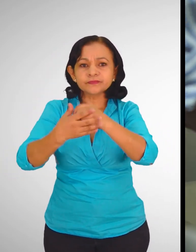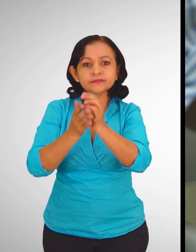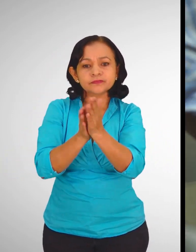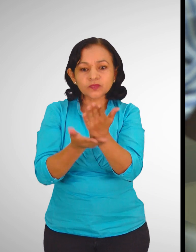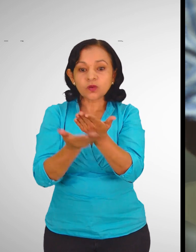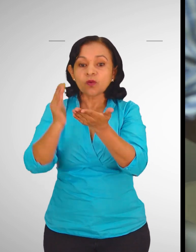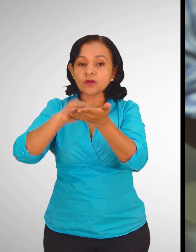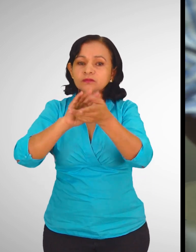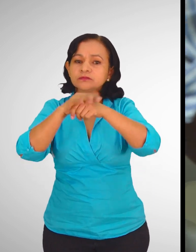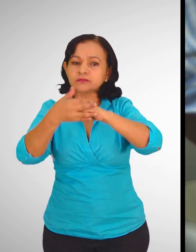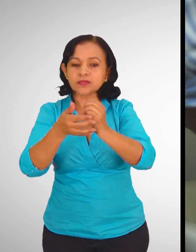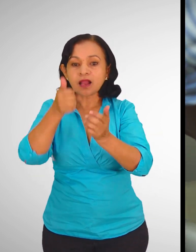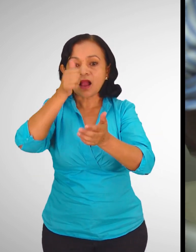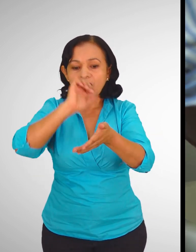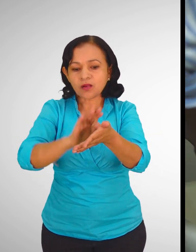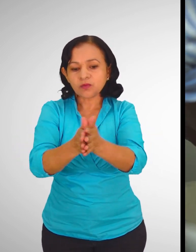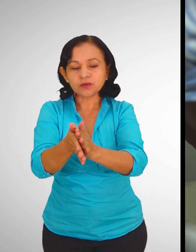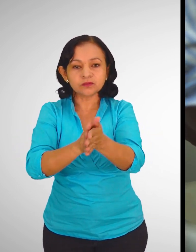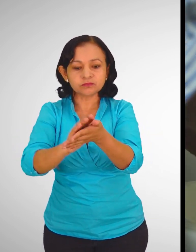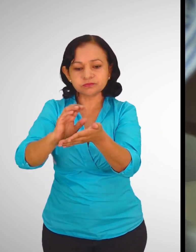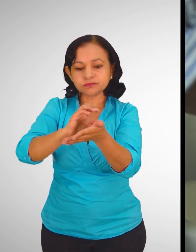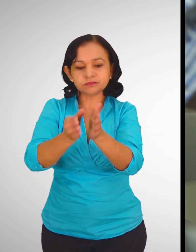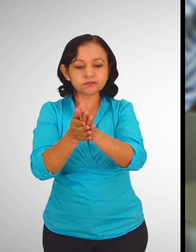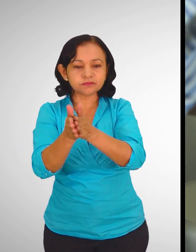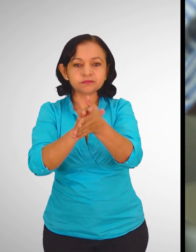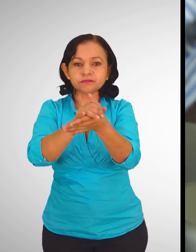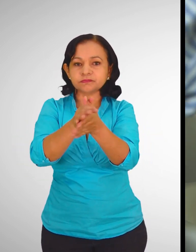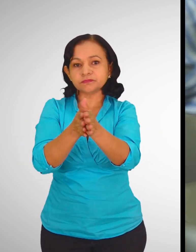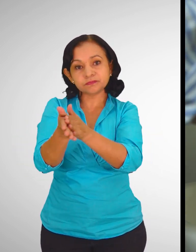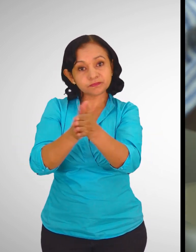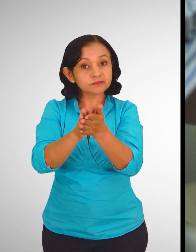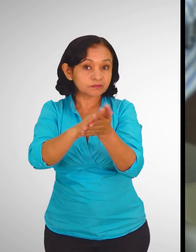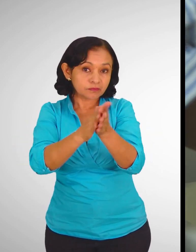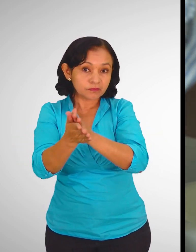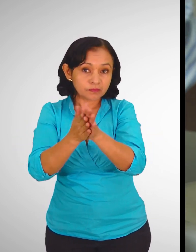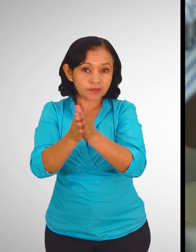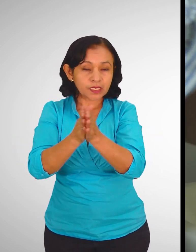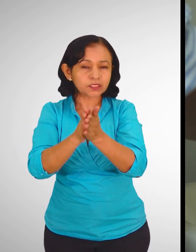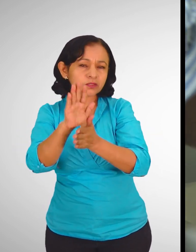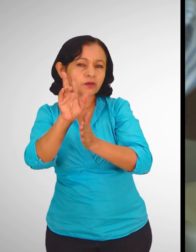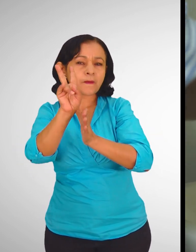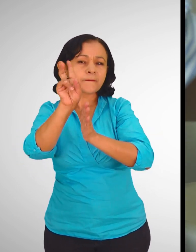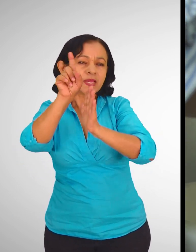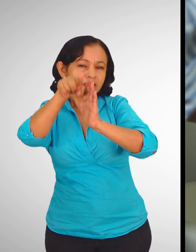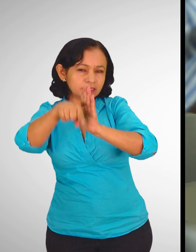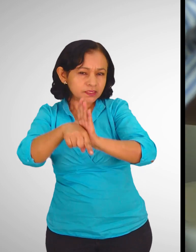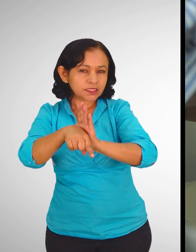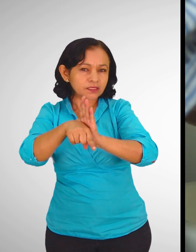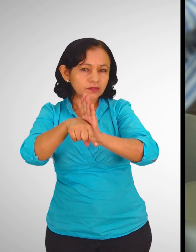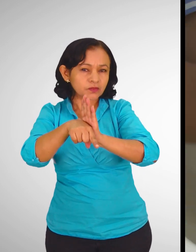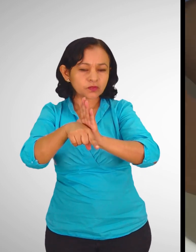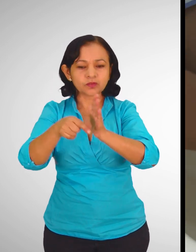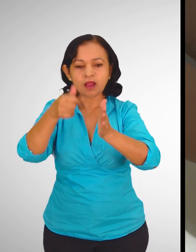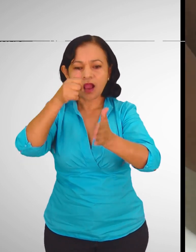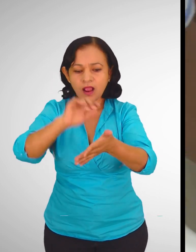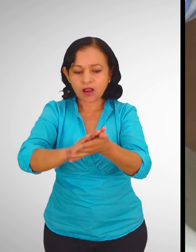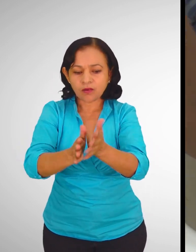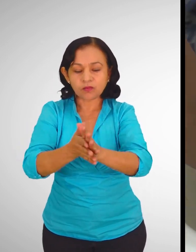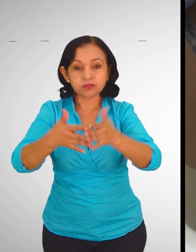frecuentemente con agua y jabón, frotemos correctamente nuestras manos por al menos 20 segundos, enjuaguemos y sequemos